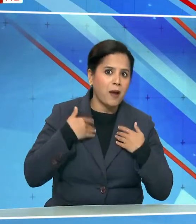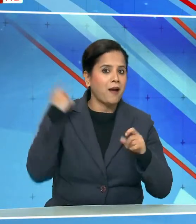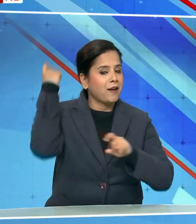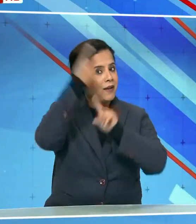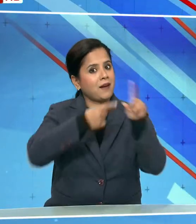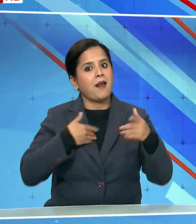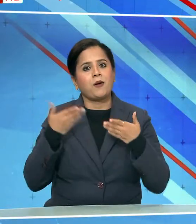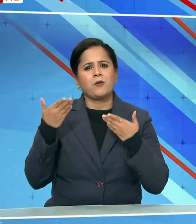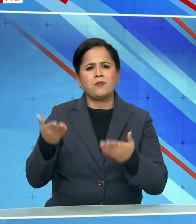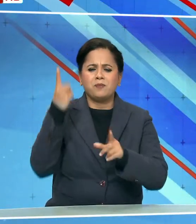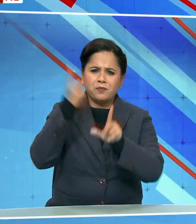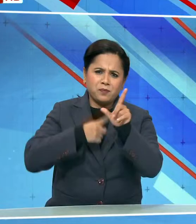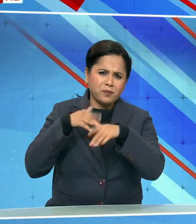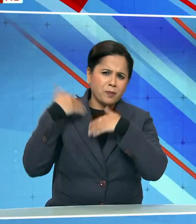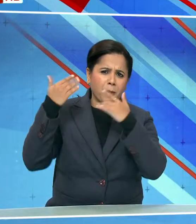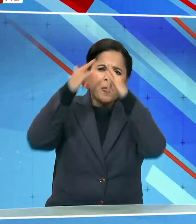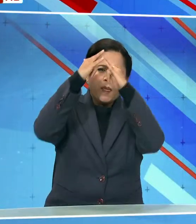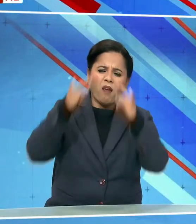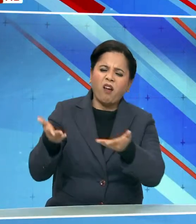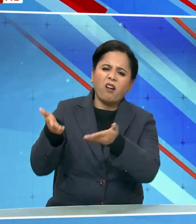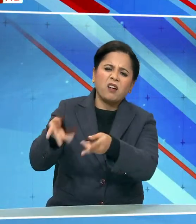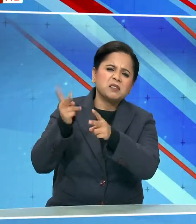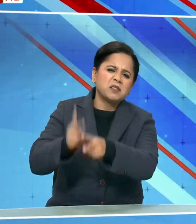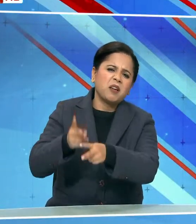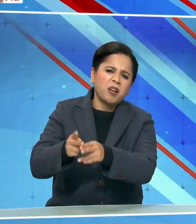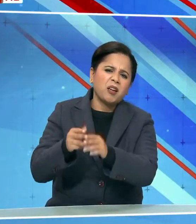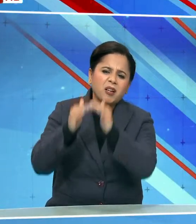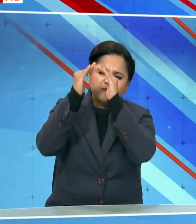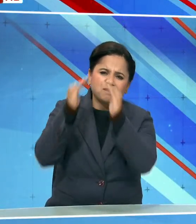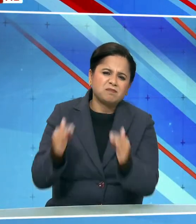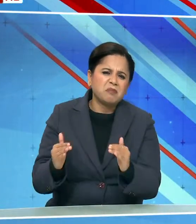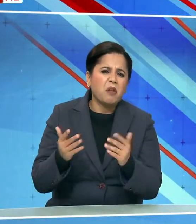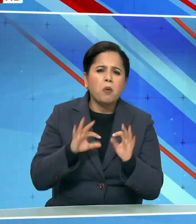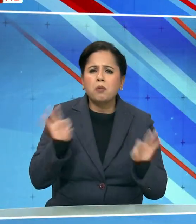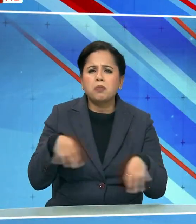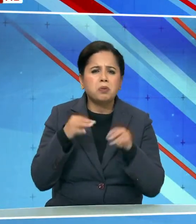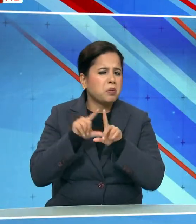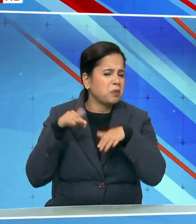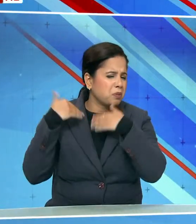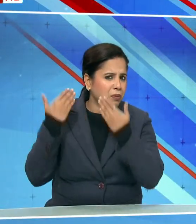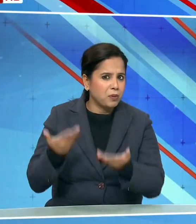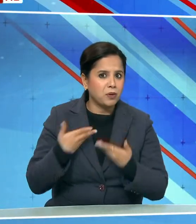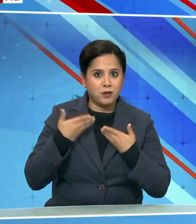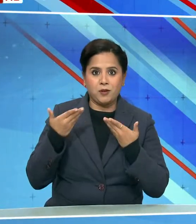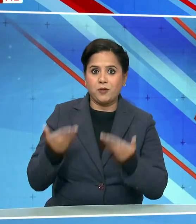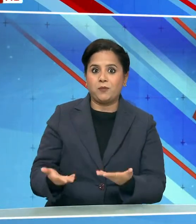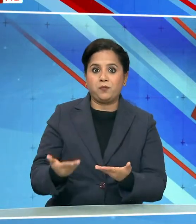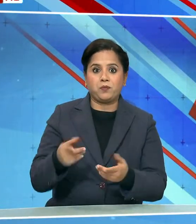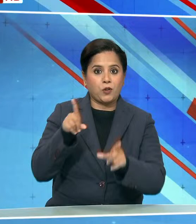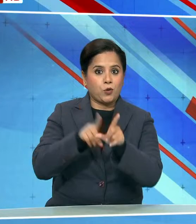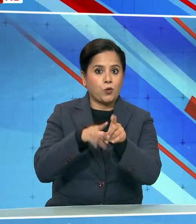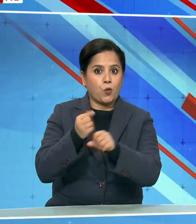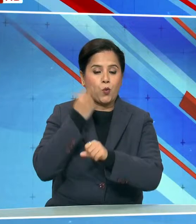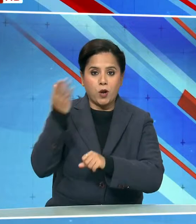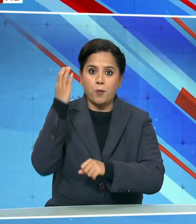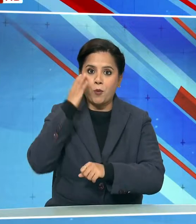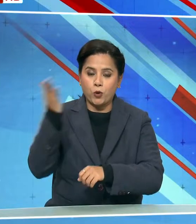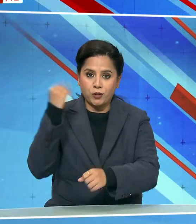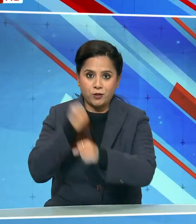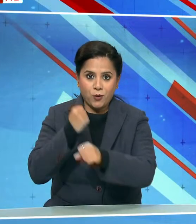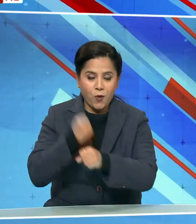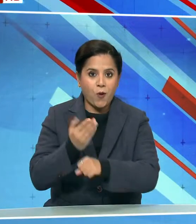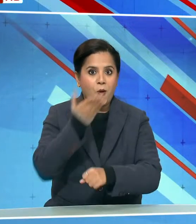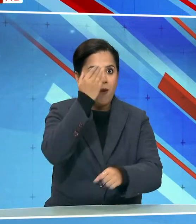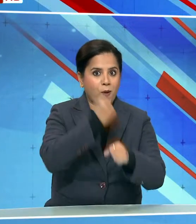इतने वर्सो तक टेंट में पड़े हुए थे कुछ नहीं हो पाया लेकिन हमारे योगी सरकार हैं, मुदी सरकार हैं